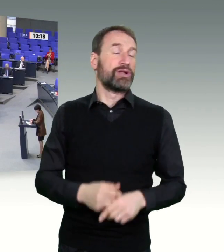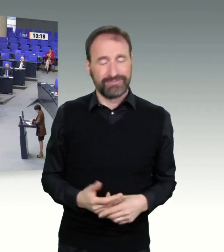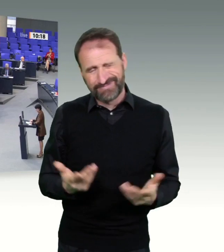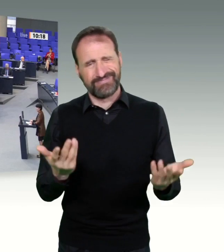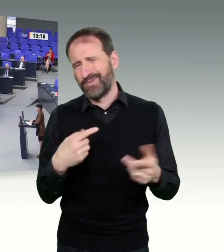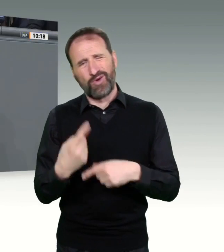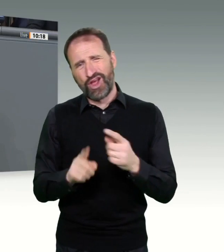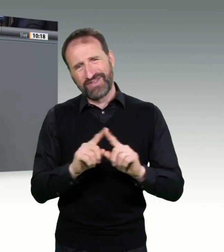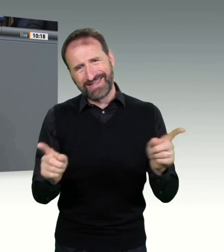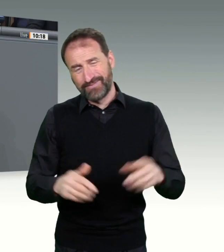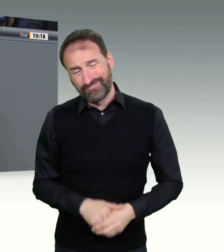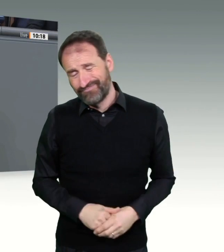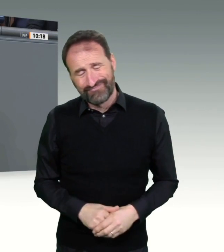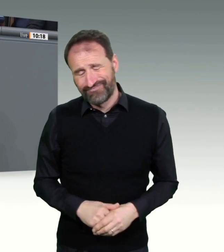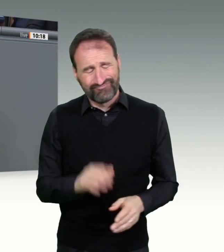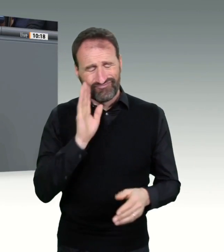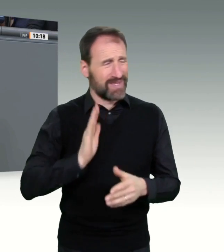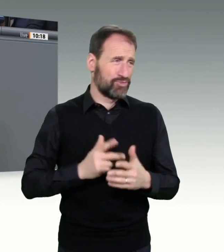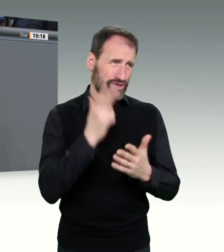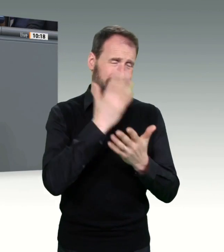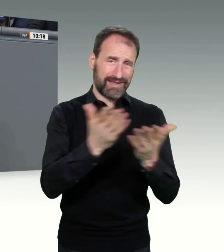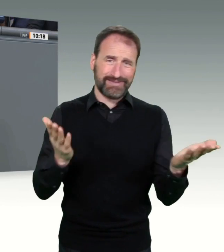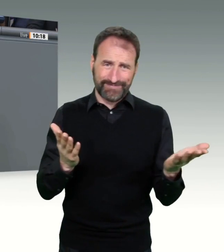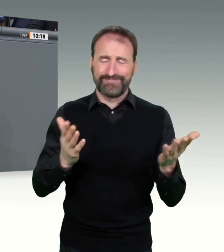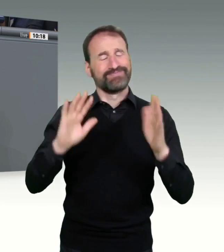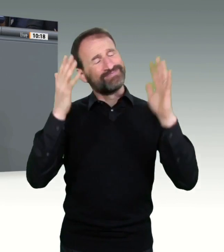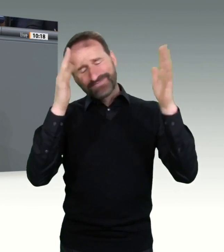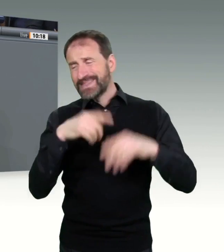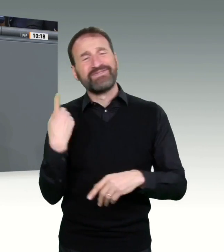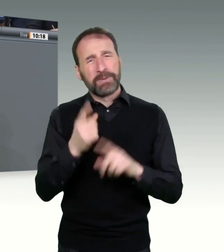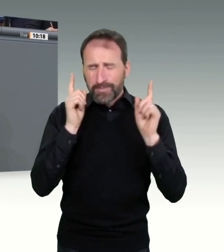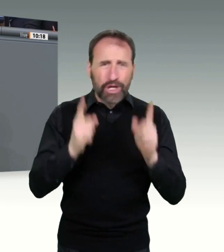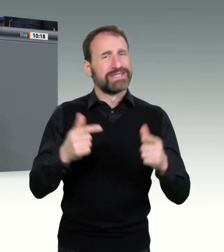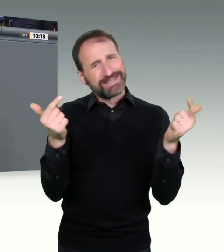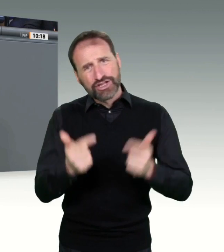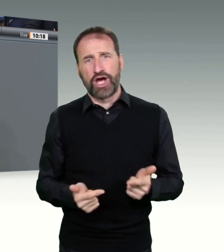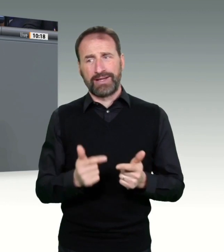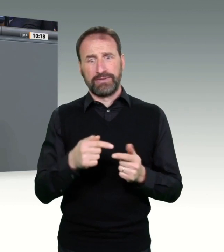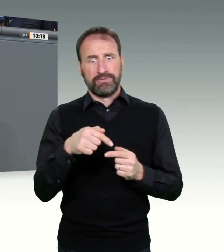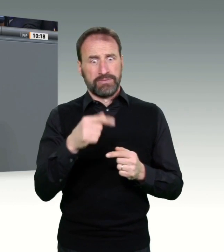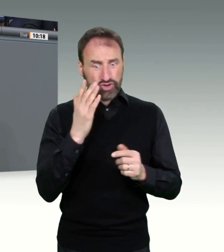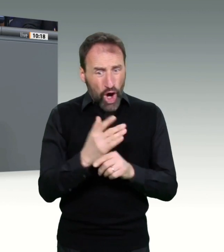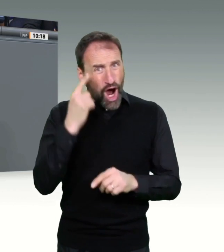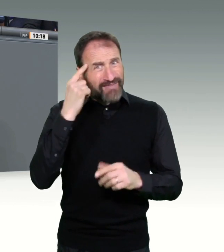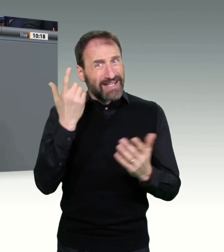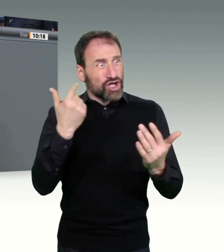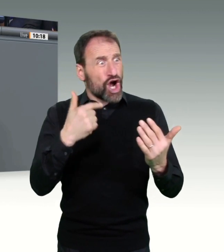sehenden Auges von einem Impfstoffmangel zu einem Impfstau bewegen. Es ist doch